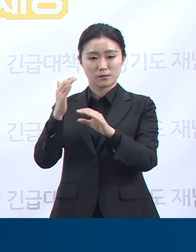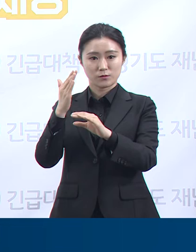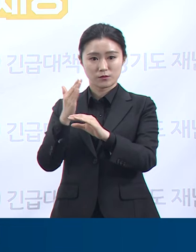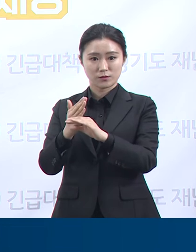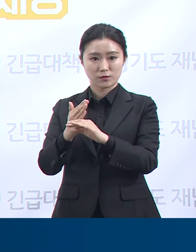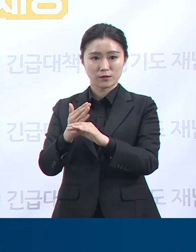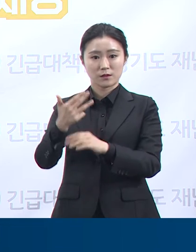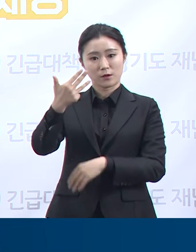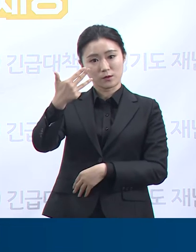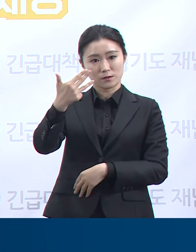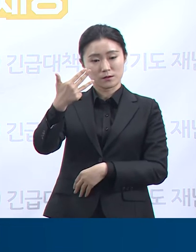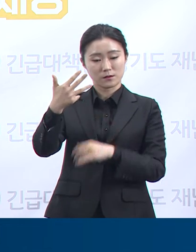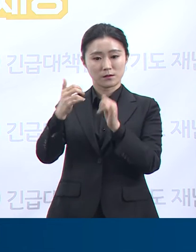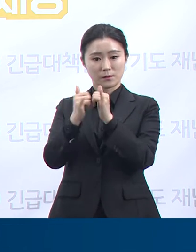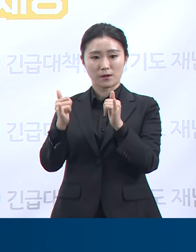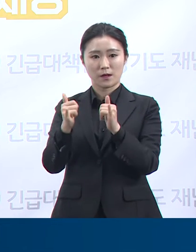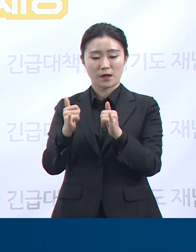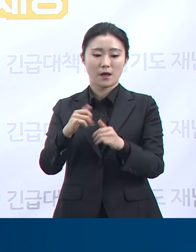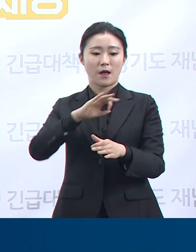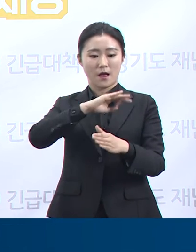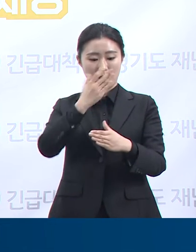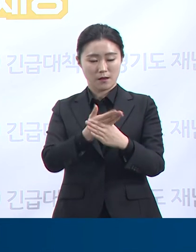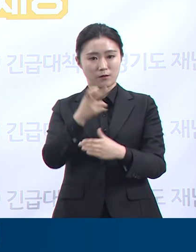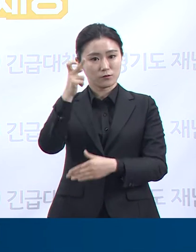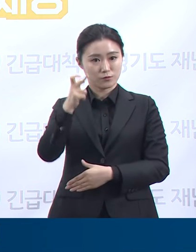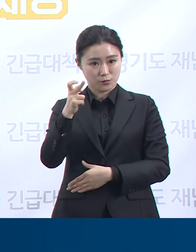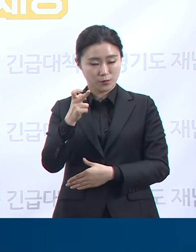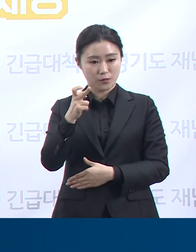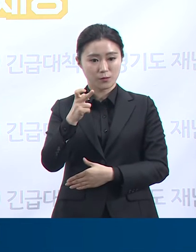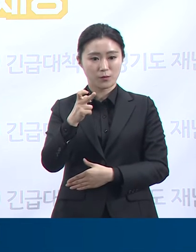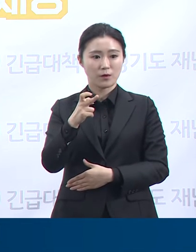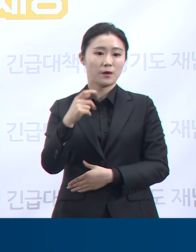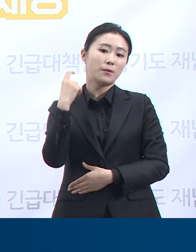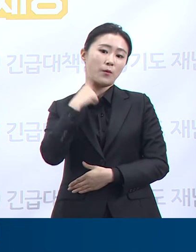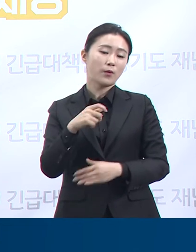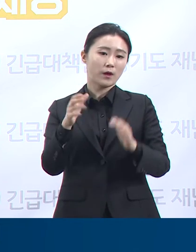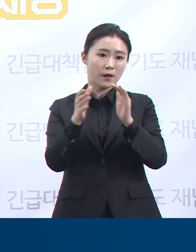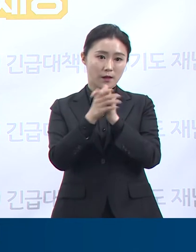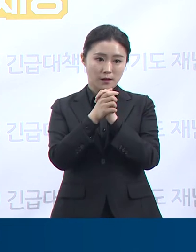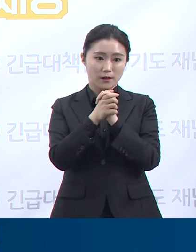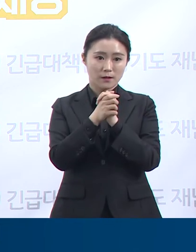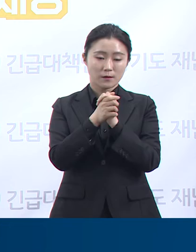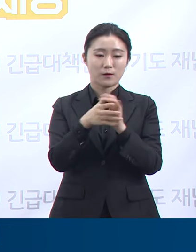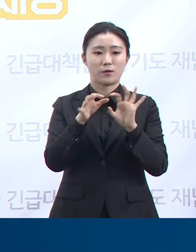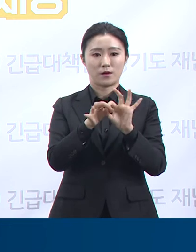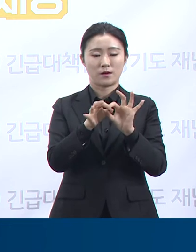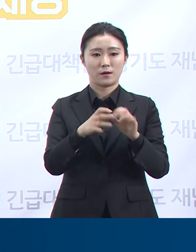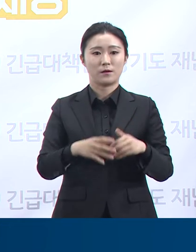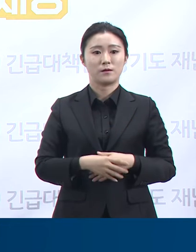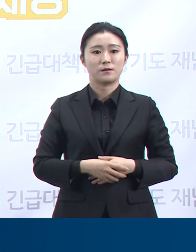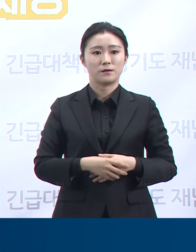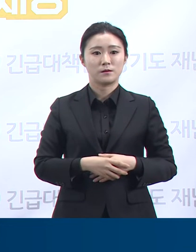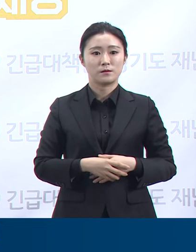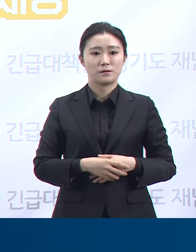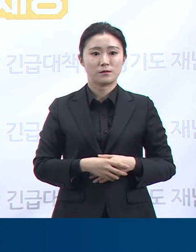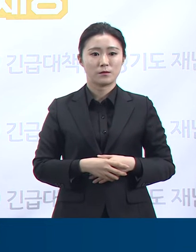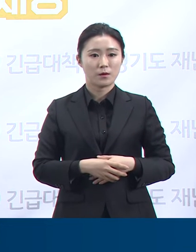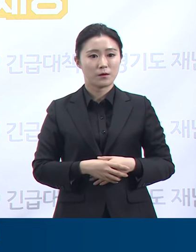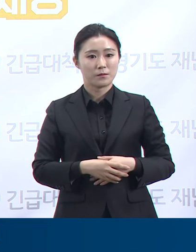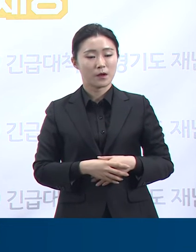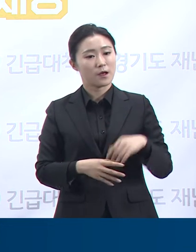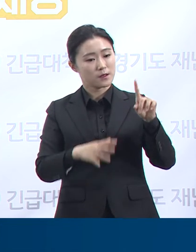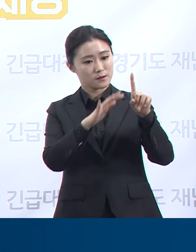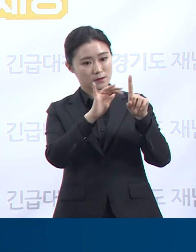군포의 목회자 모임 관련된 것이며 1명은 광주의 행복한 요양원 관련된 사례, 나머지 1명은 원인불명으로